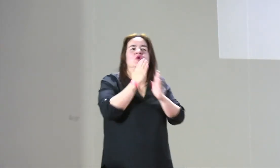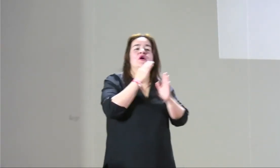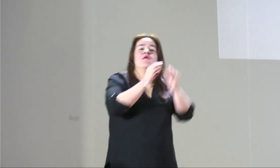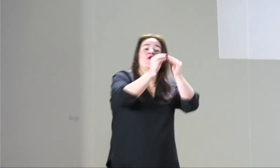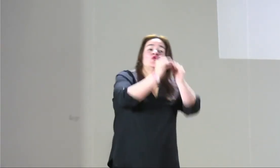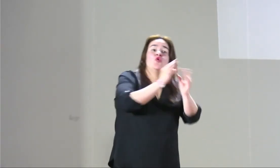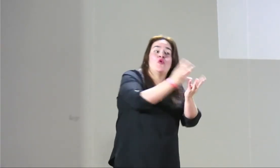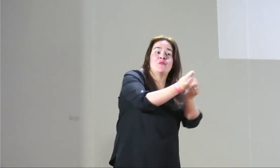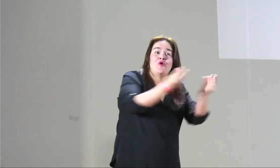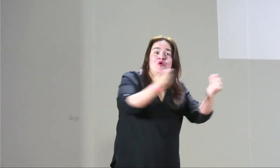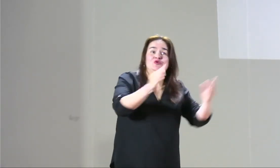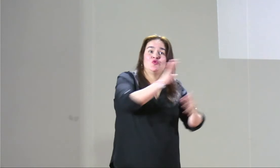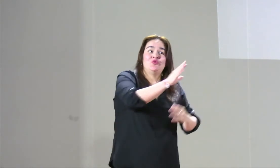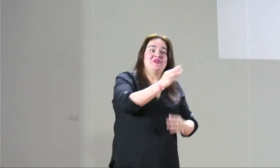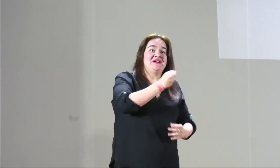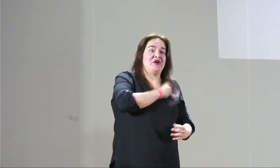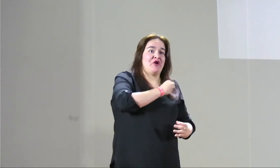Desde lo que yo he podido observar,